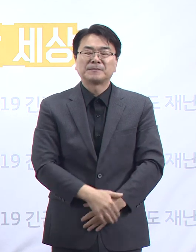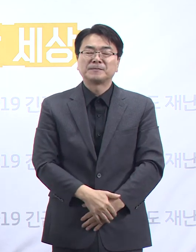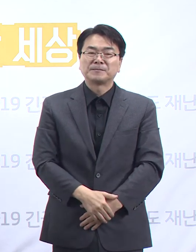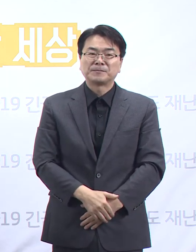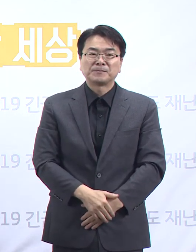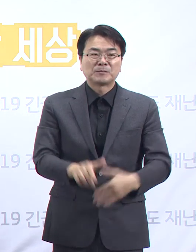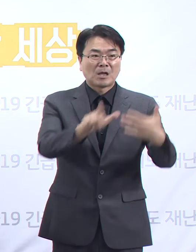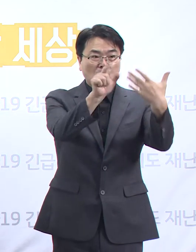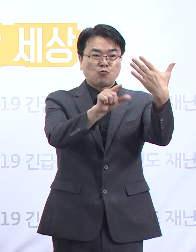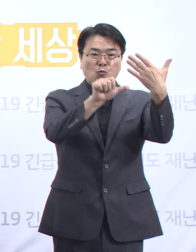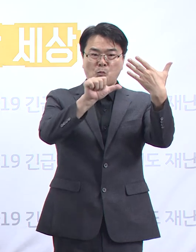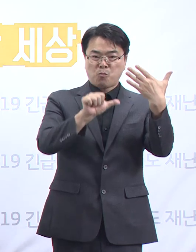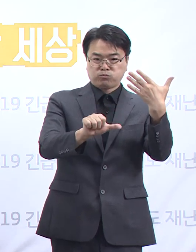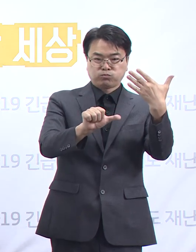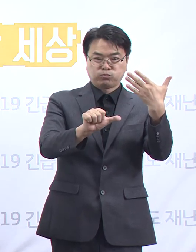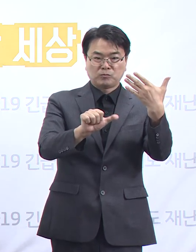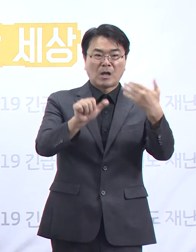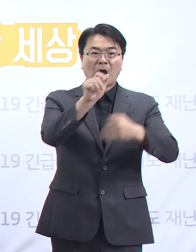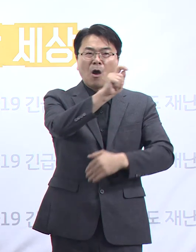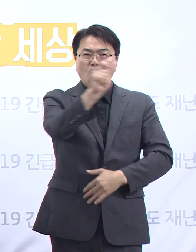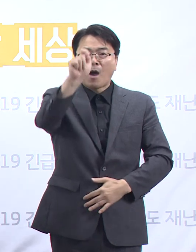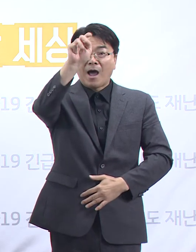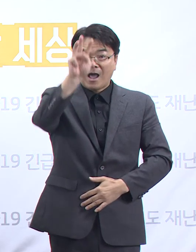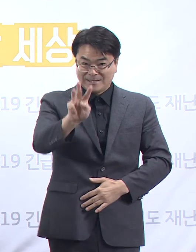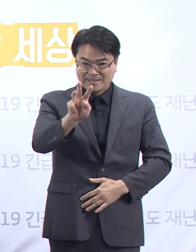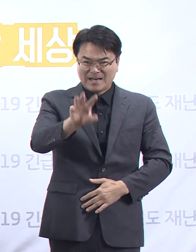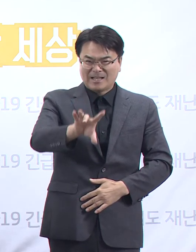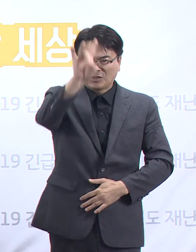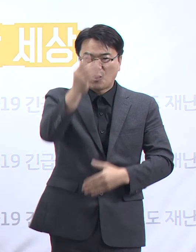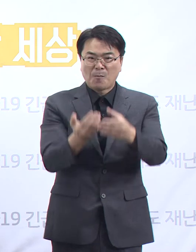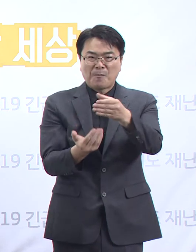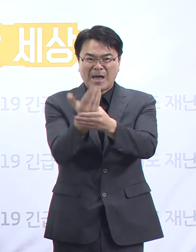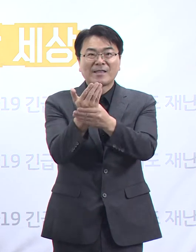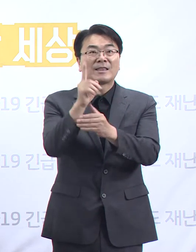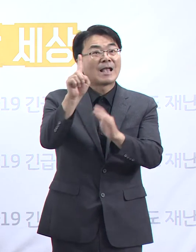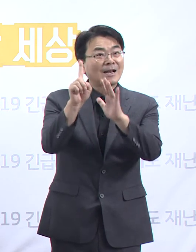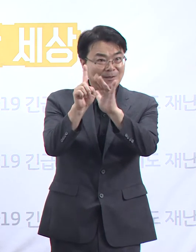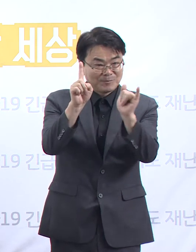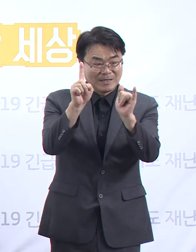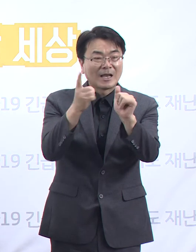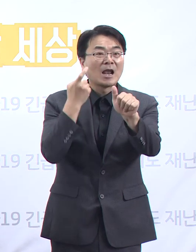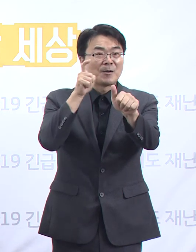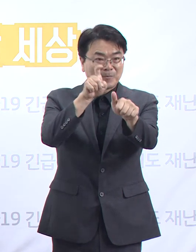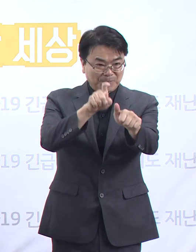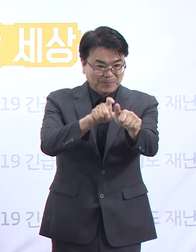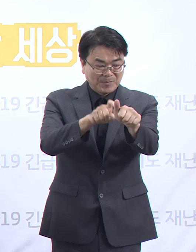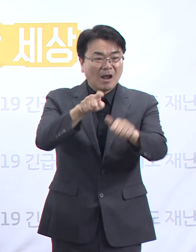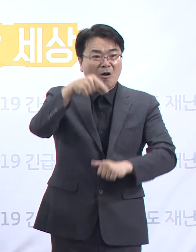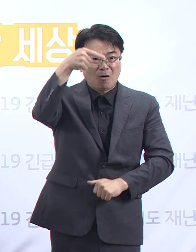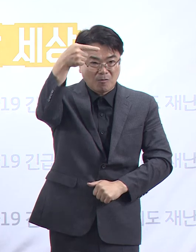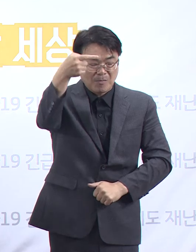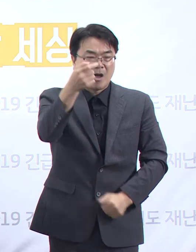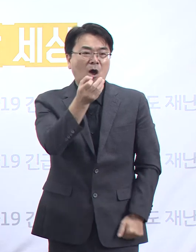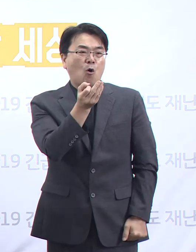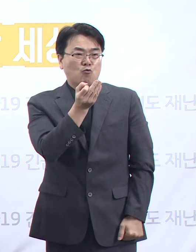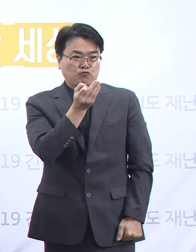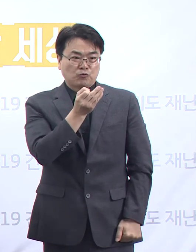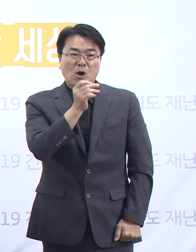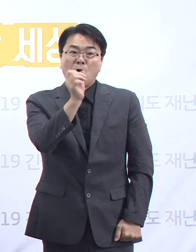9월 5일 과천 확진자의 첫 발생 이후, 함께 9월 1일 군포시 3번